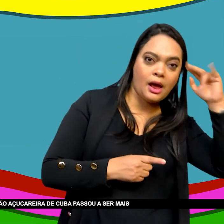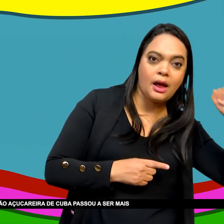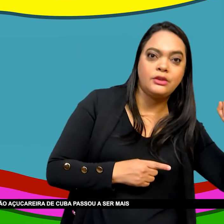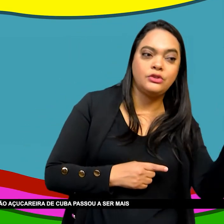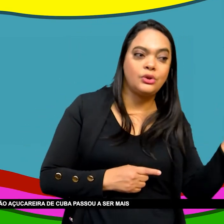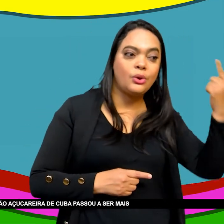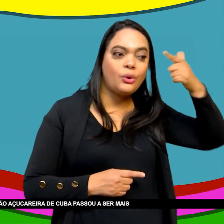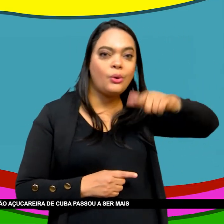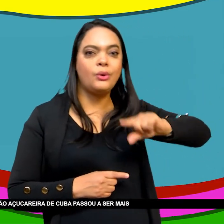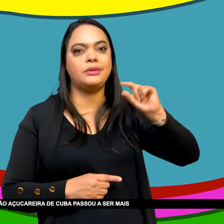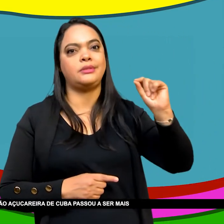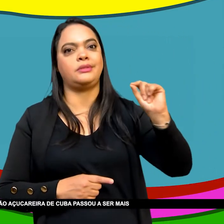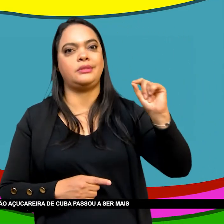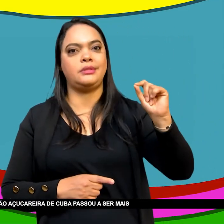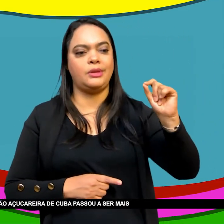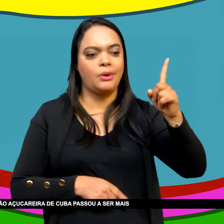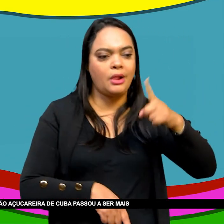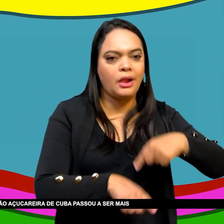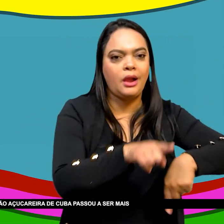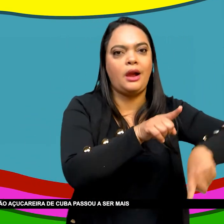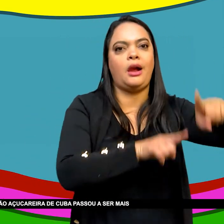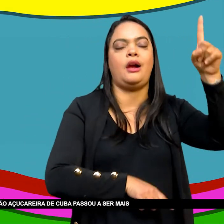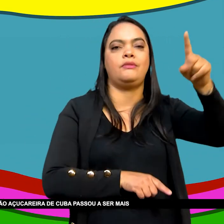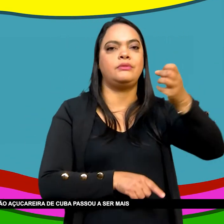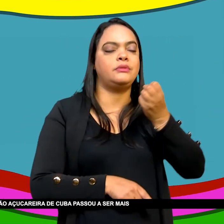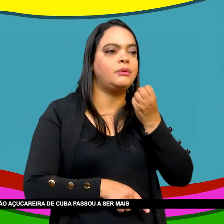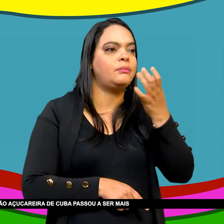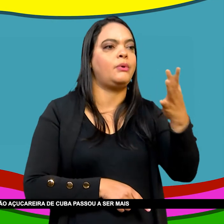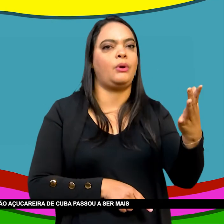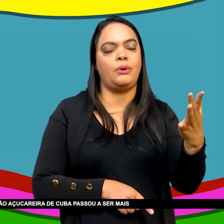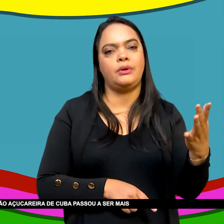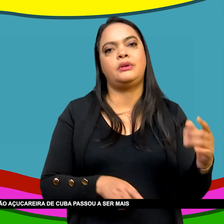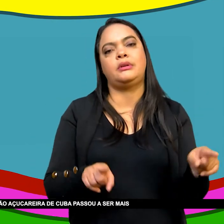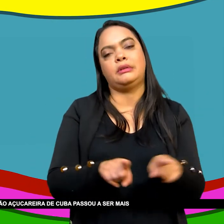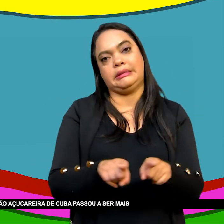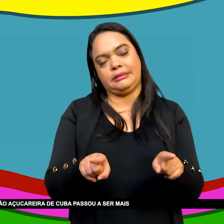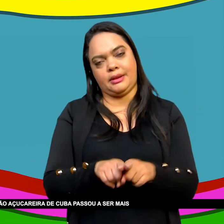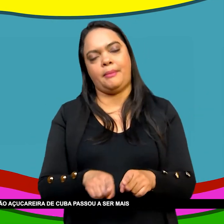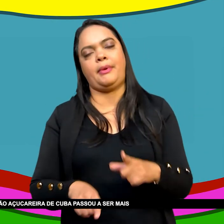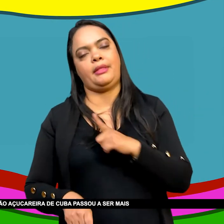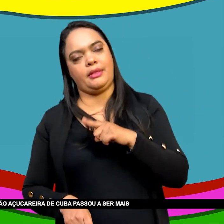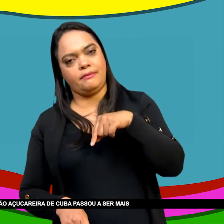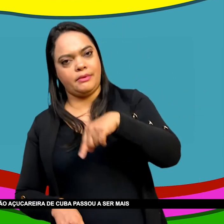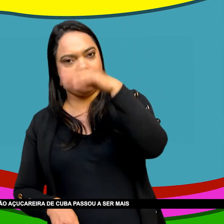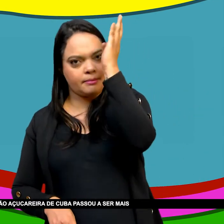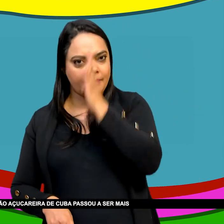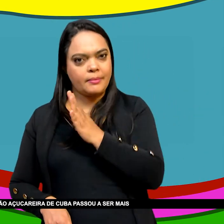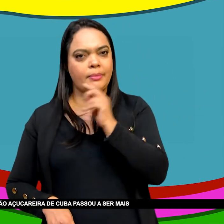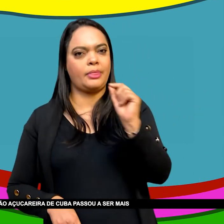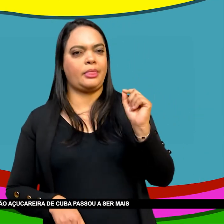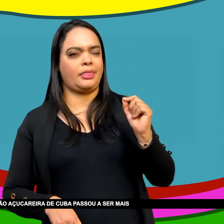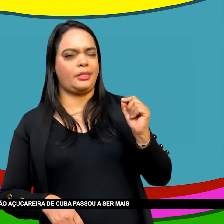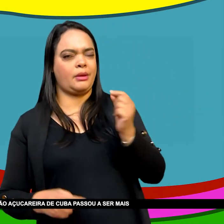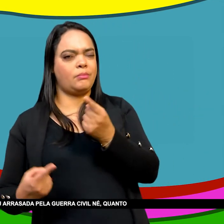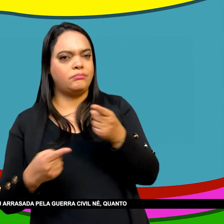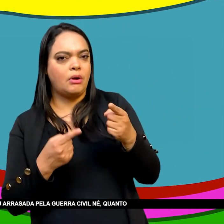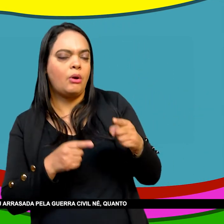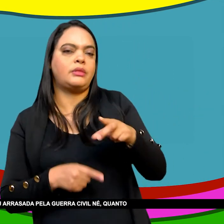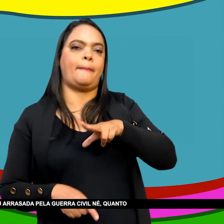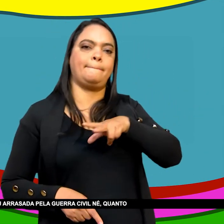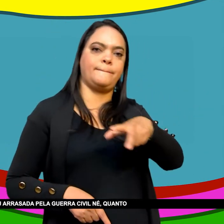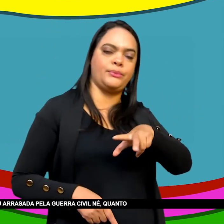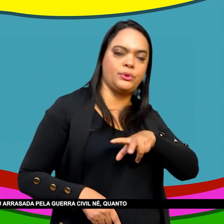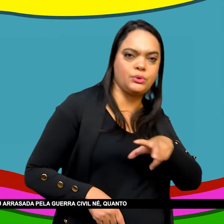Em alguns Modos Positivamente Porque Toda a produção Açucareira De Cuba Passou a ser Mais